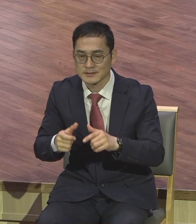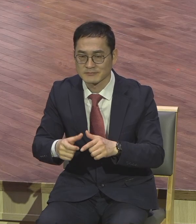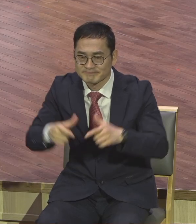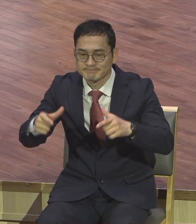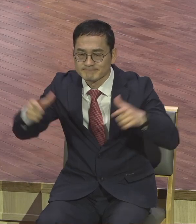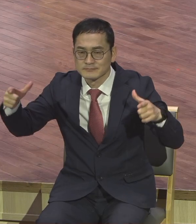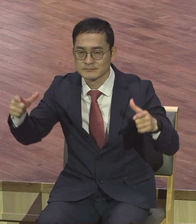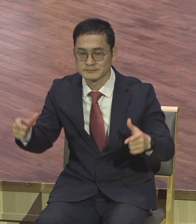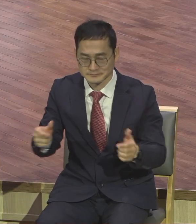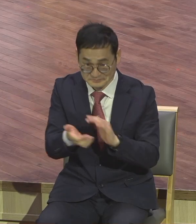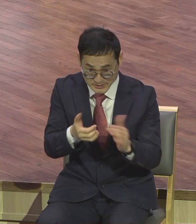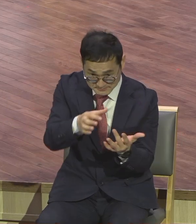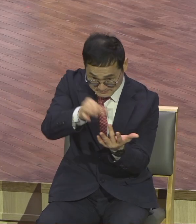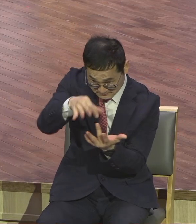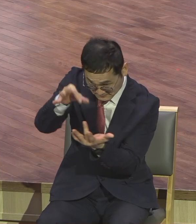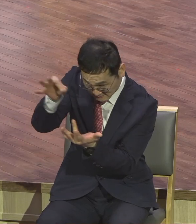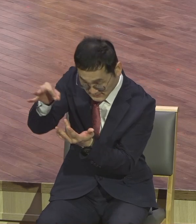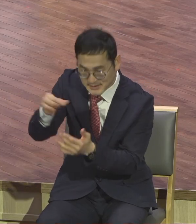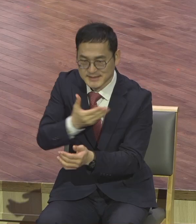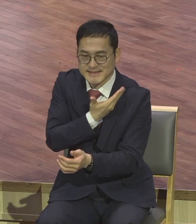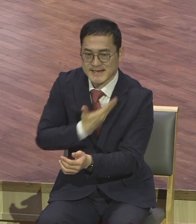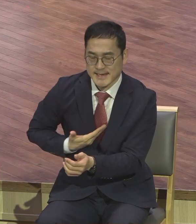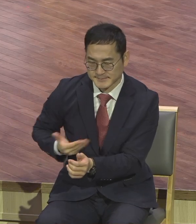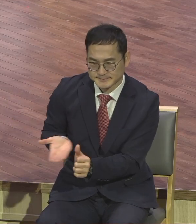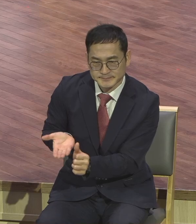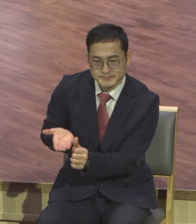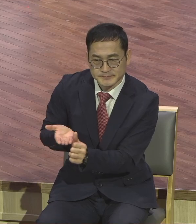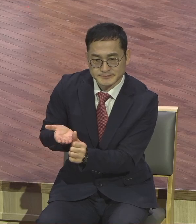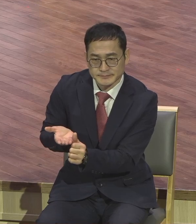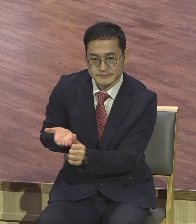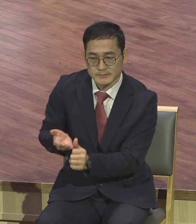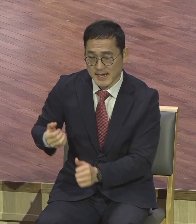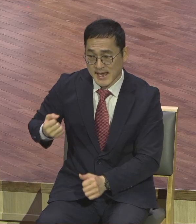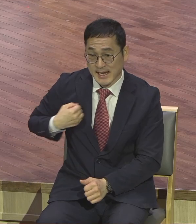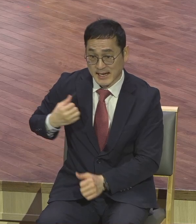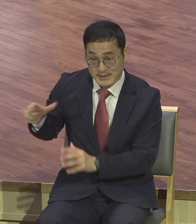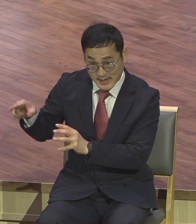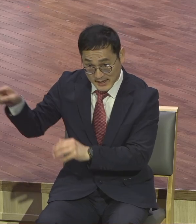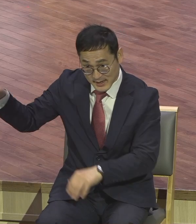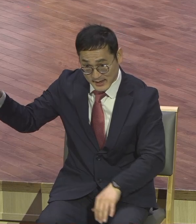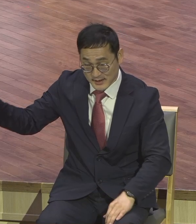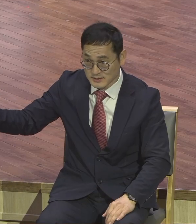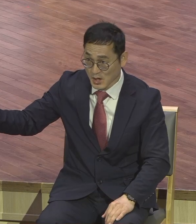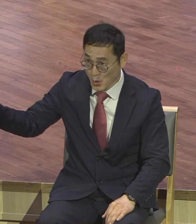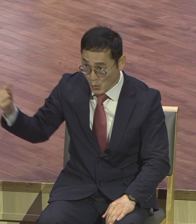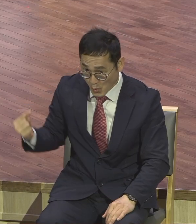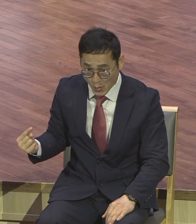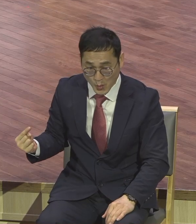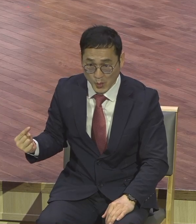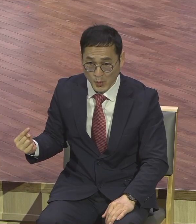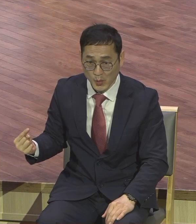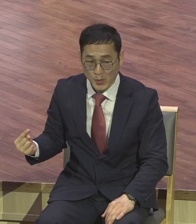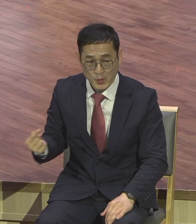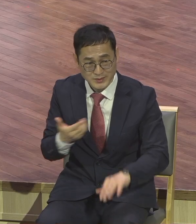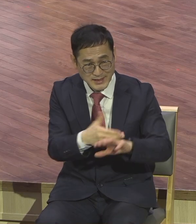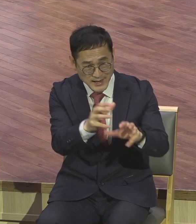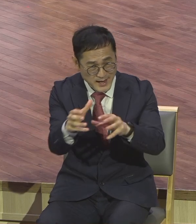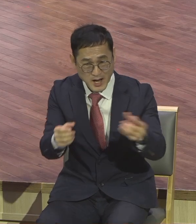선별해서 참 제자를 세우는. 지금 또 카나다에서 와 있고 해외에서 와서 다른 나라에서 와서 훈련받는